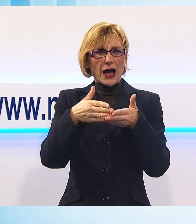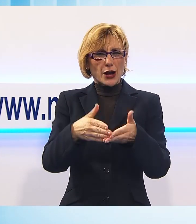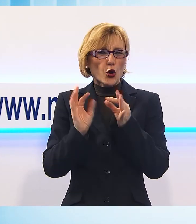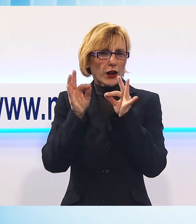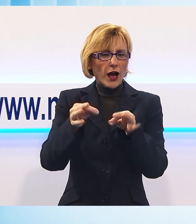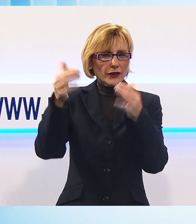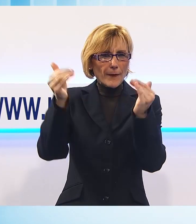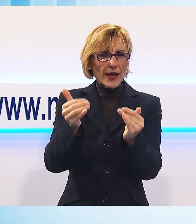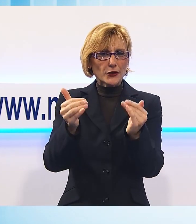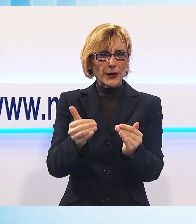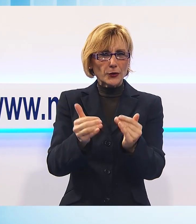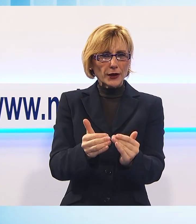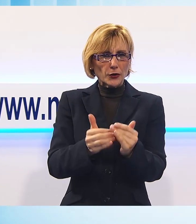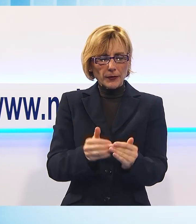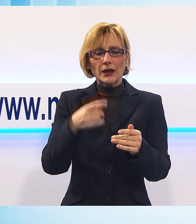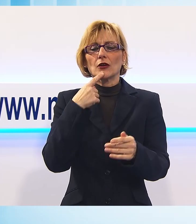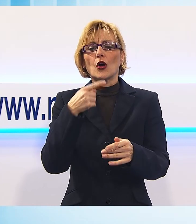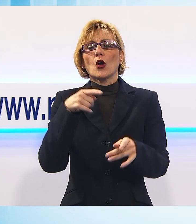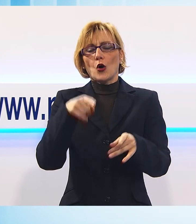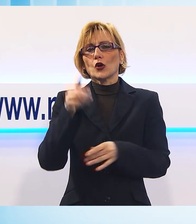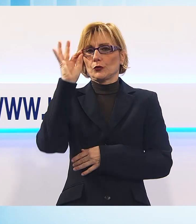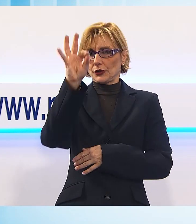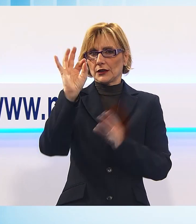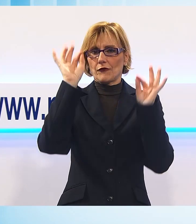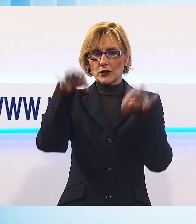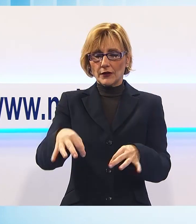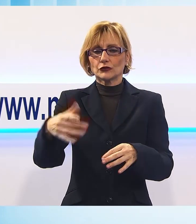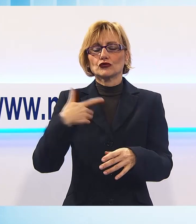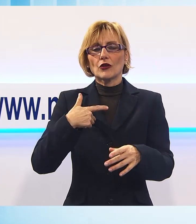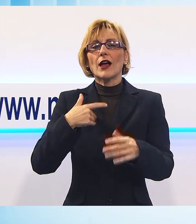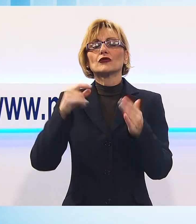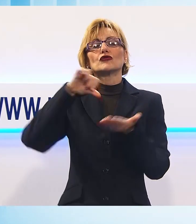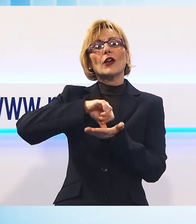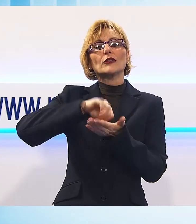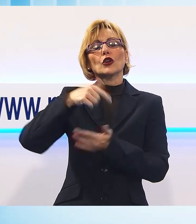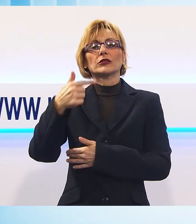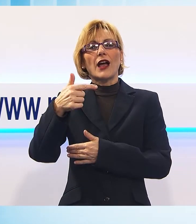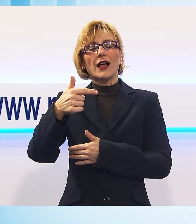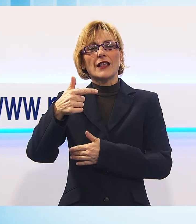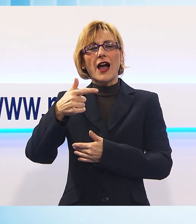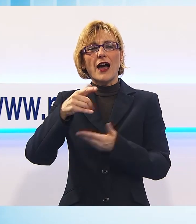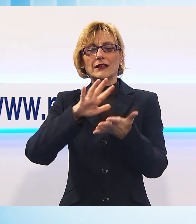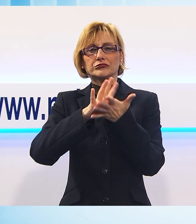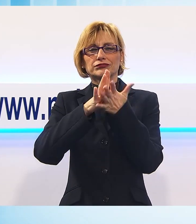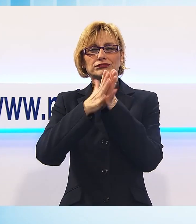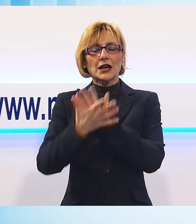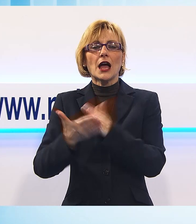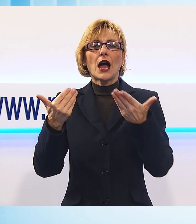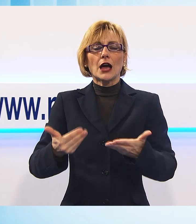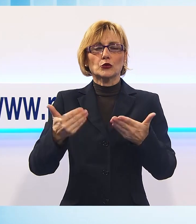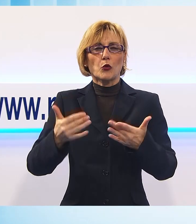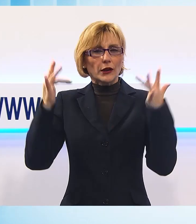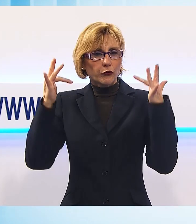'obiettivo che ho perseguito fin dal mio insediamento, ovvero ridimensionare il centro delle tagliate fino ad arrivare all'attuale completo